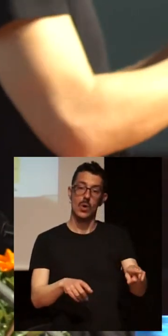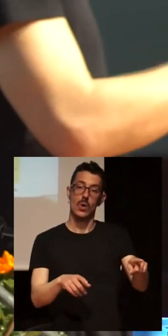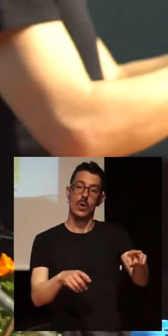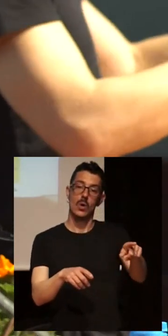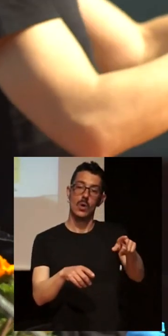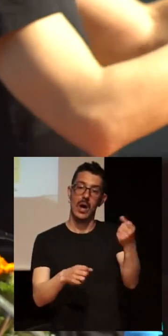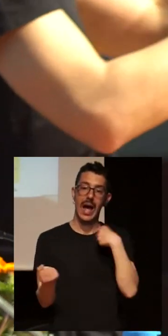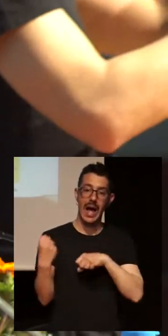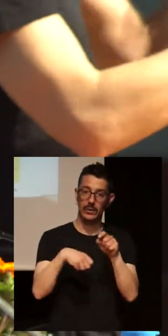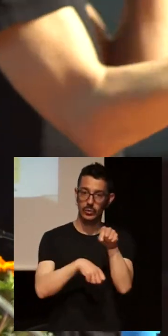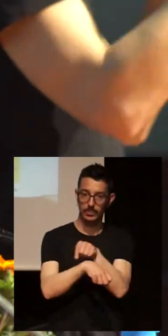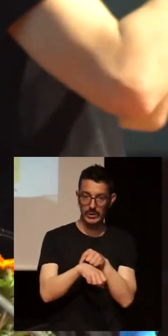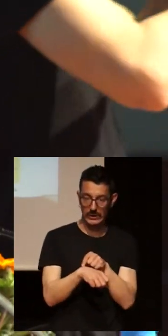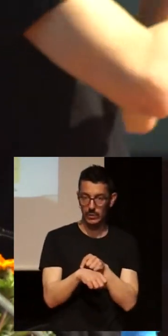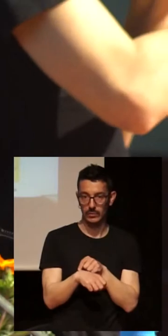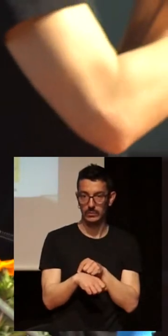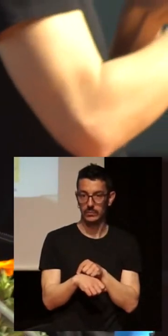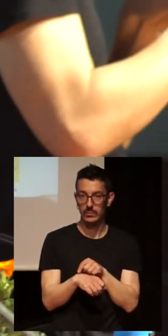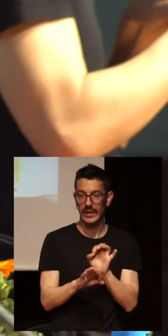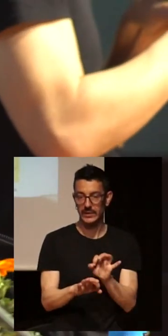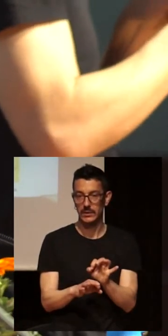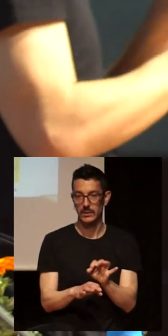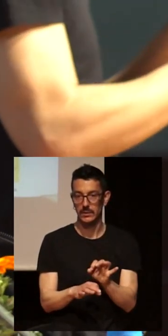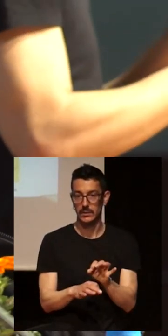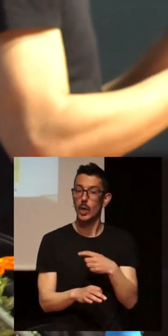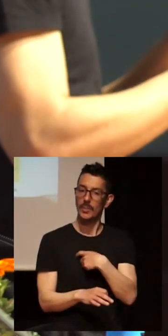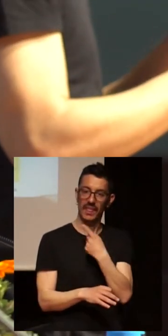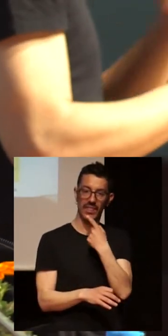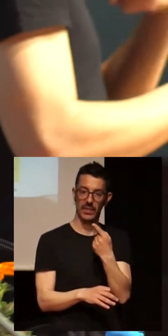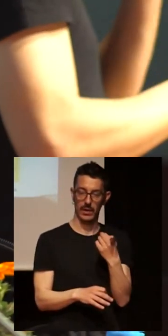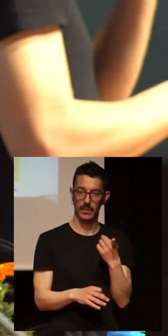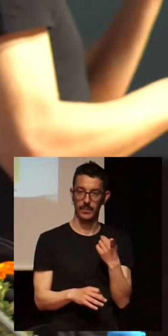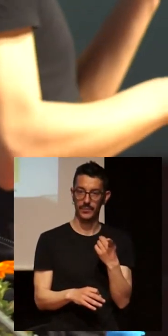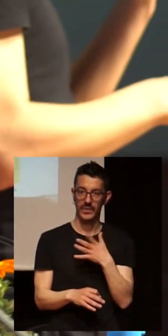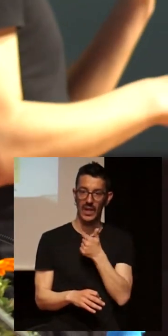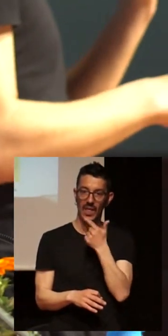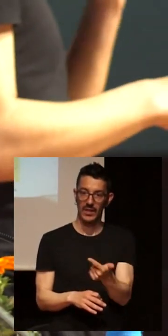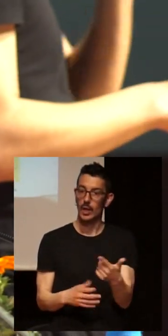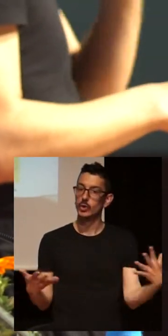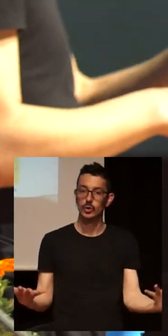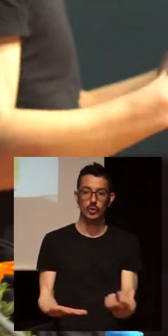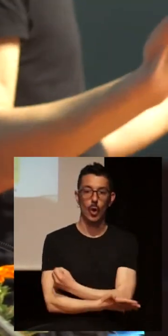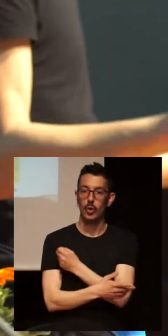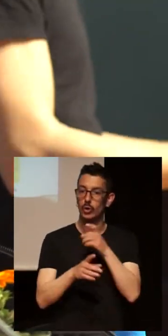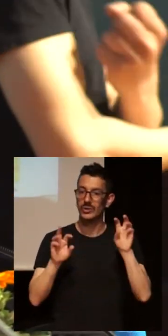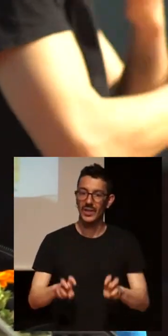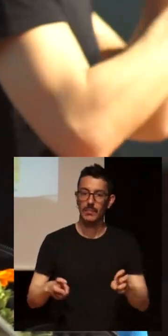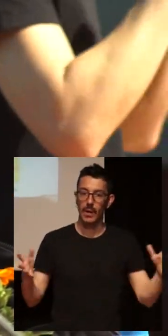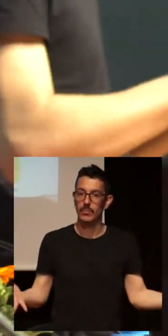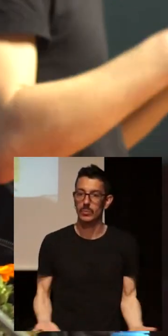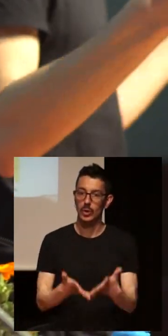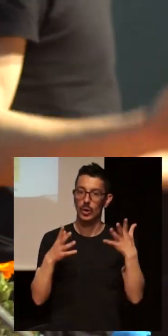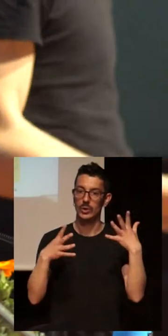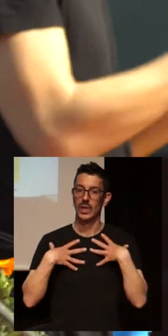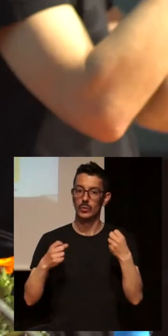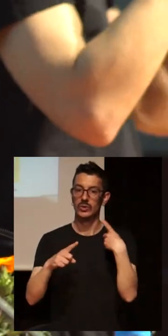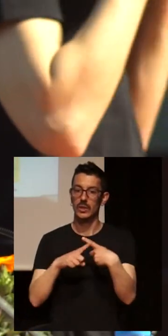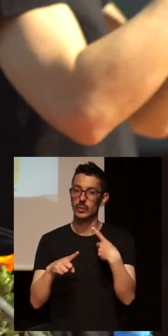que ver con la promoción de la salud sexual y en un enfoque en derecho, será un acto político. ¿Estoy en time?